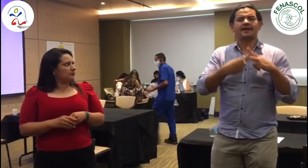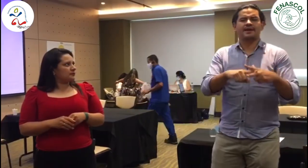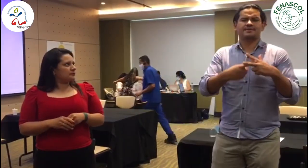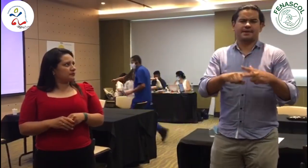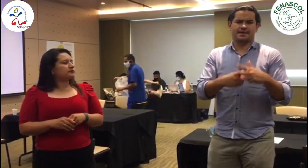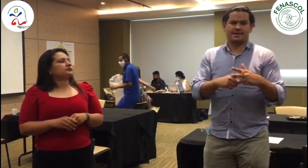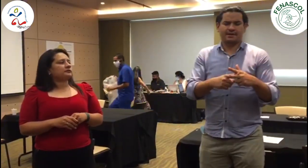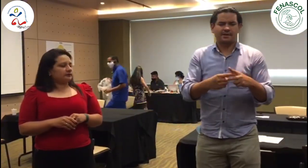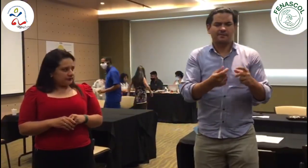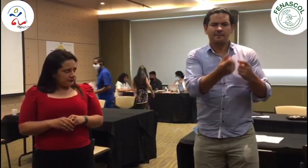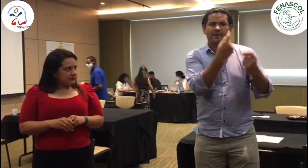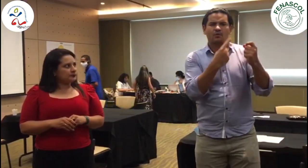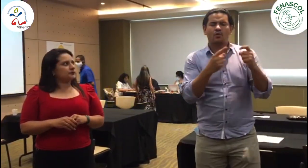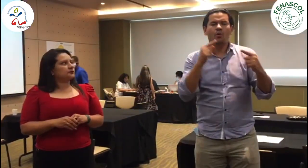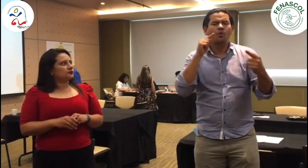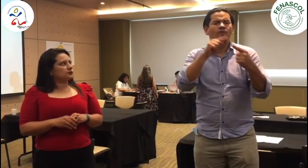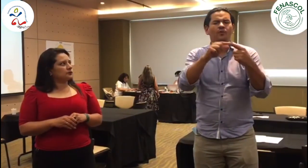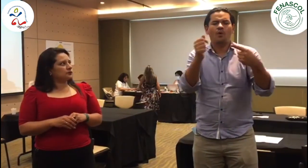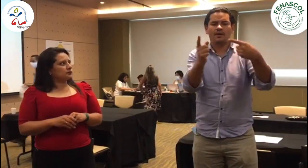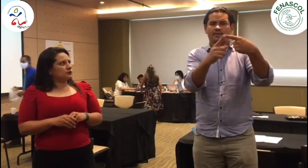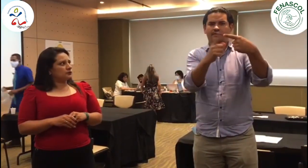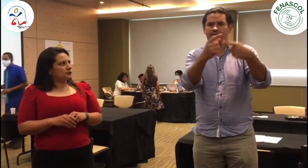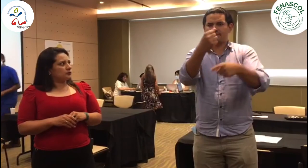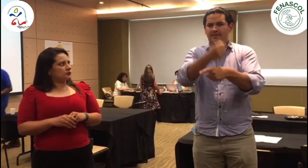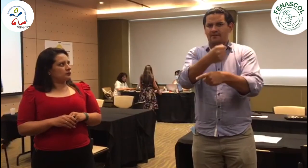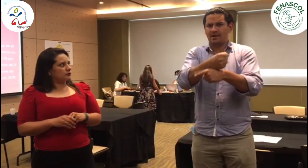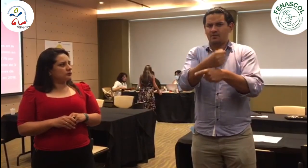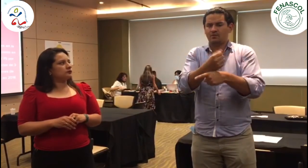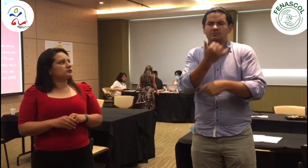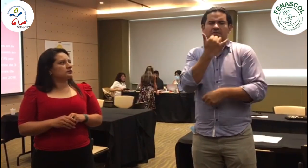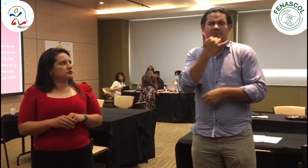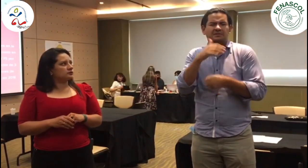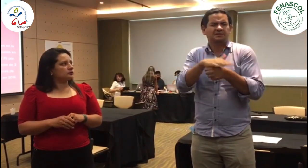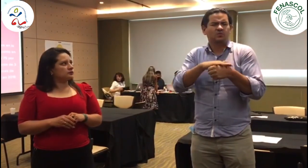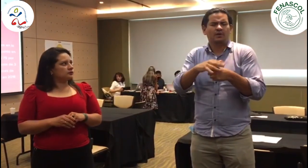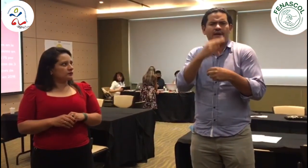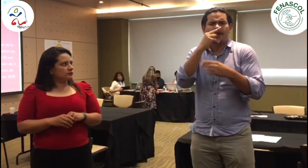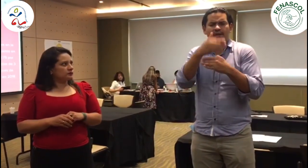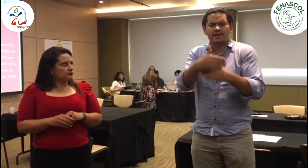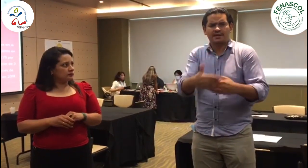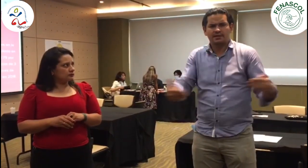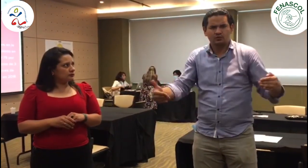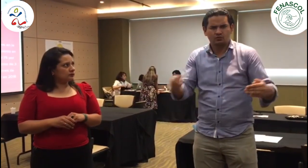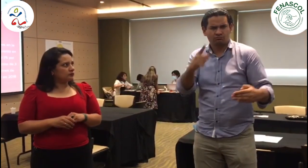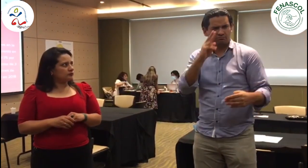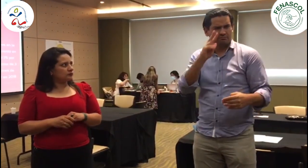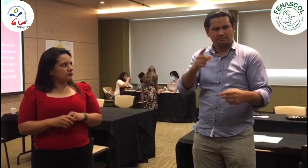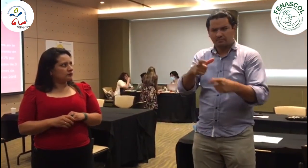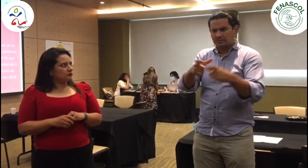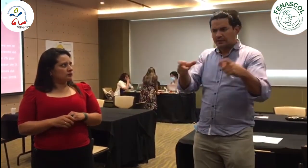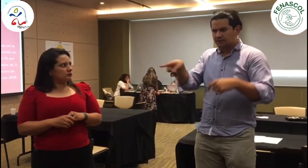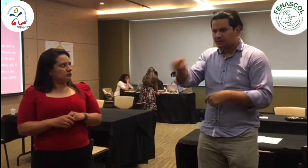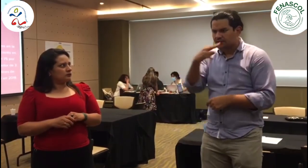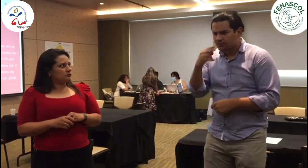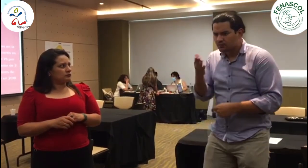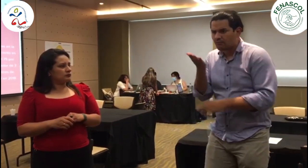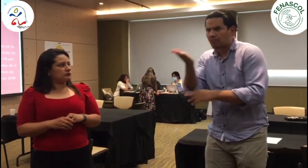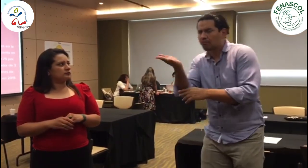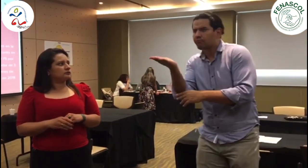Estamos participando en un taller, profundizando acerca del trabajo infantil y la situación de mendicidad a la que están expuestos los niños en